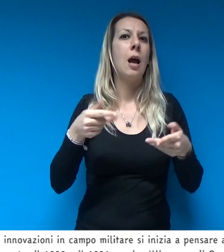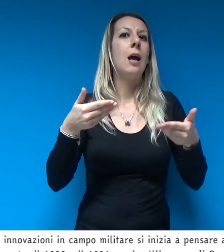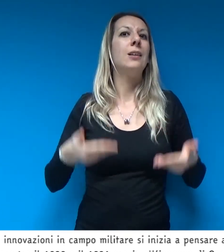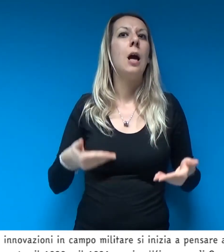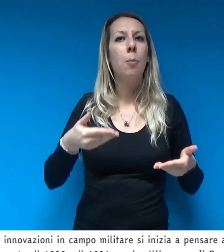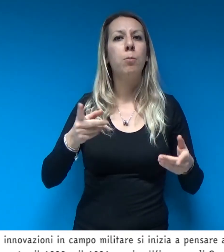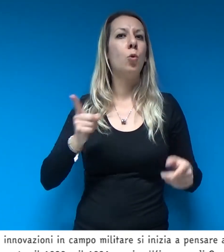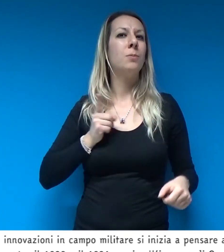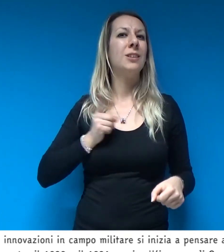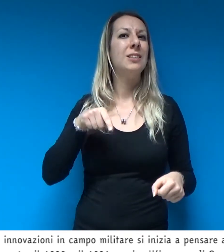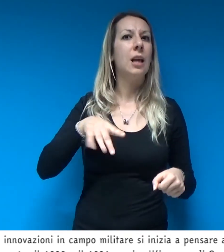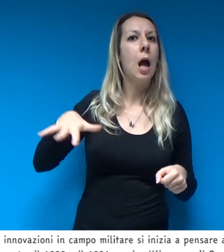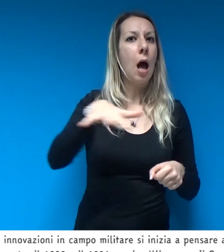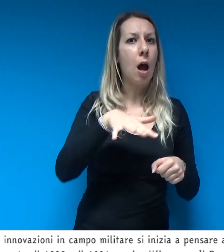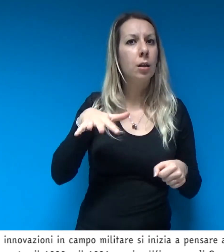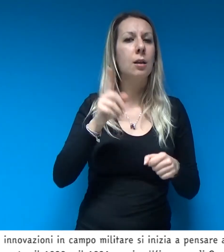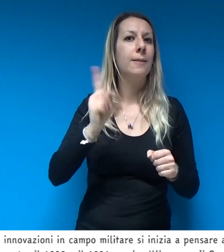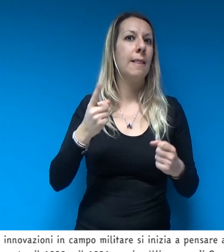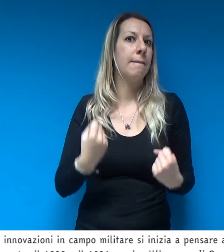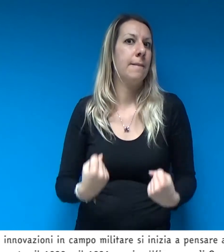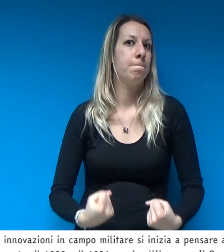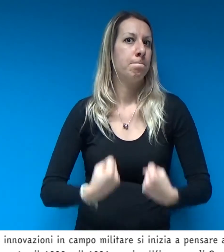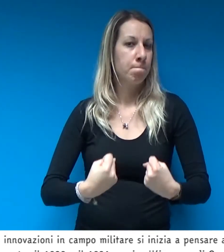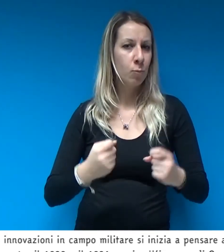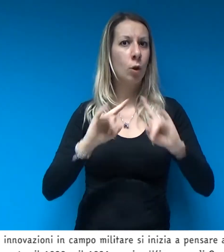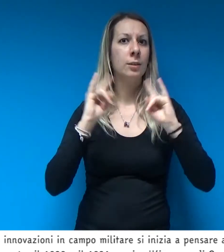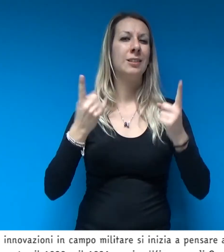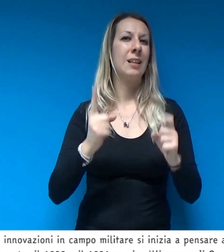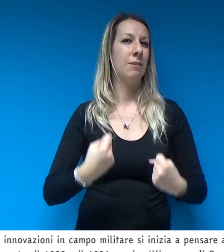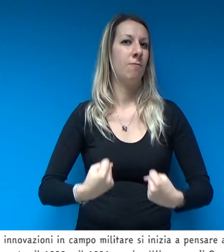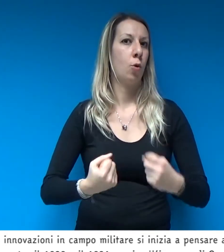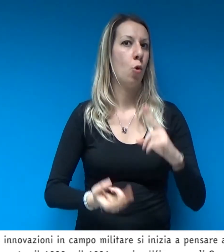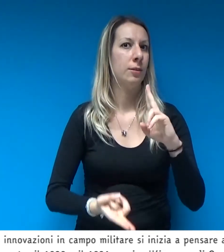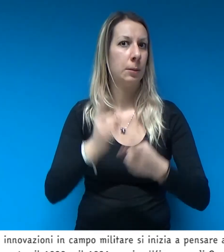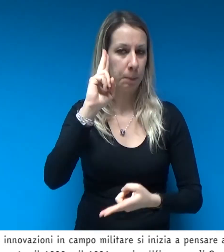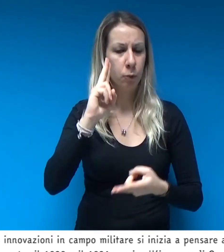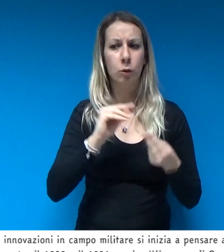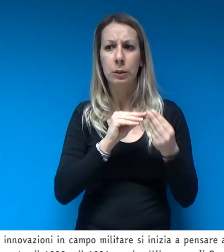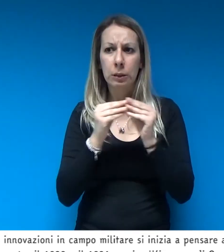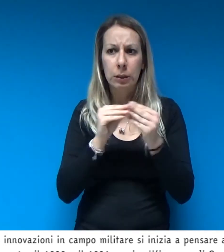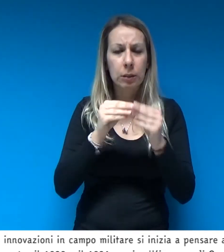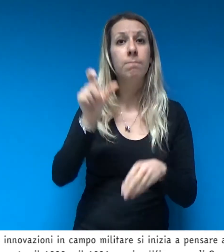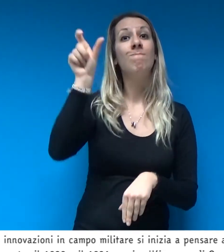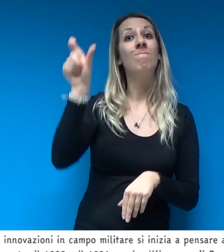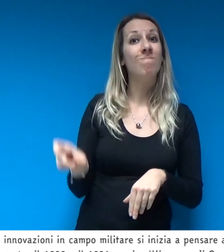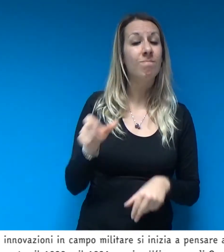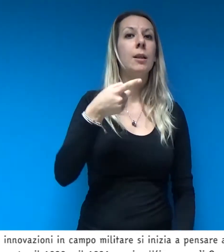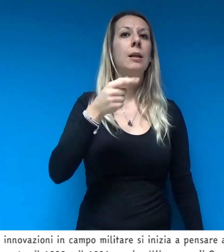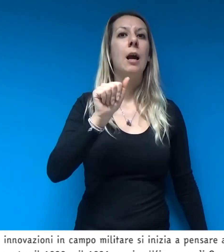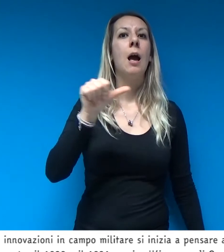struttura, in particolare tra il 1626 e il 1631 grazie